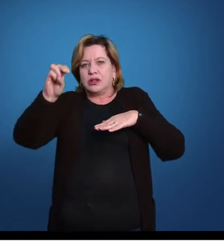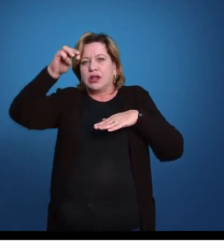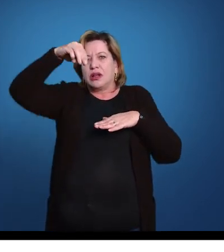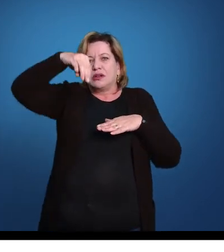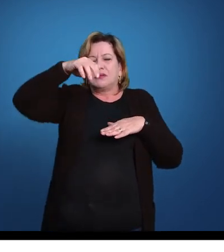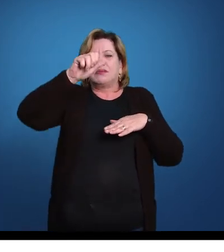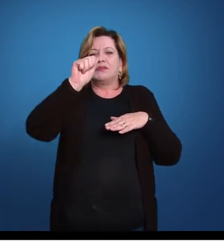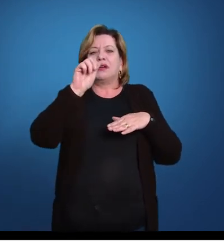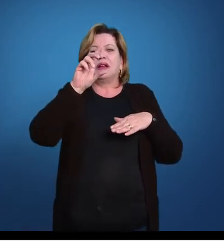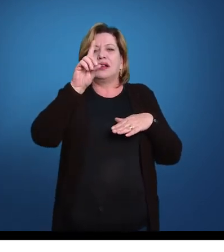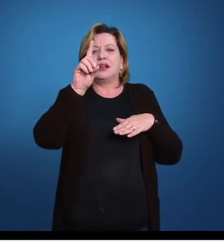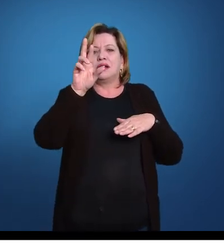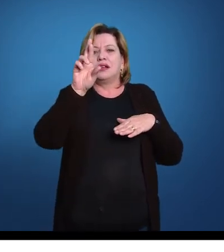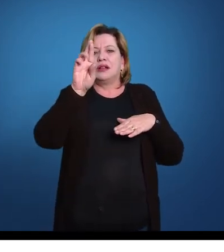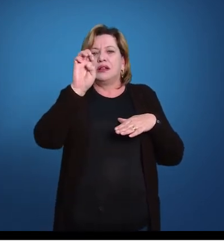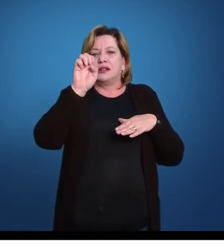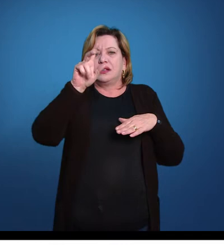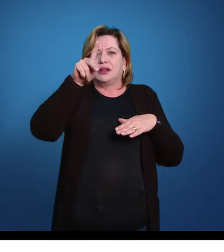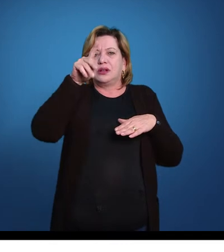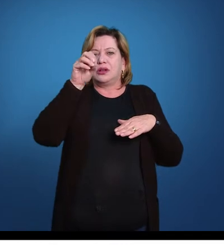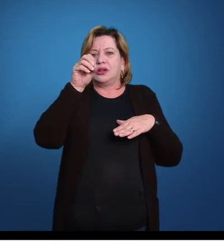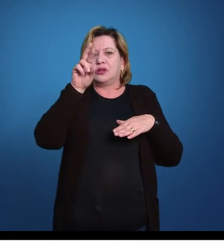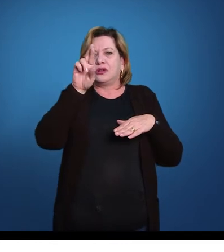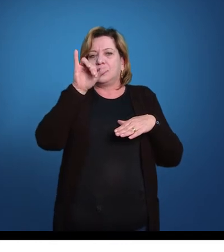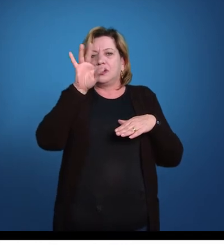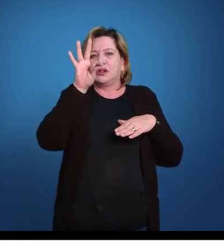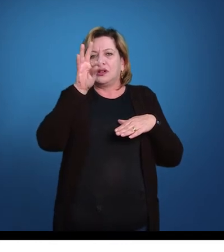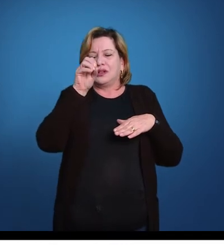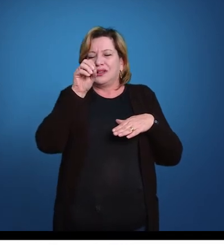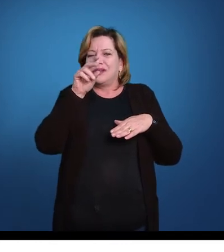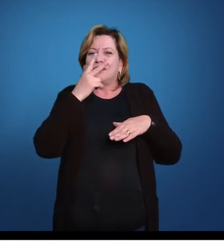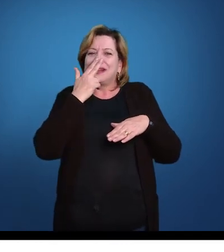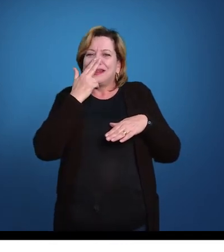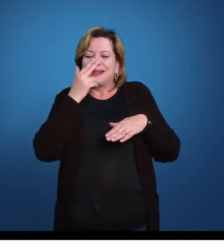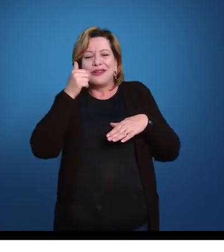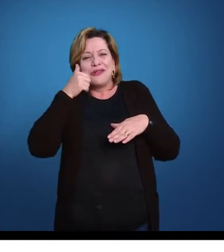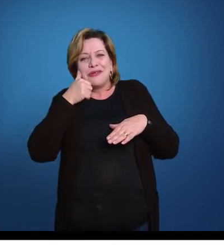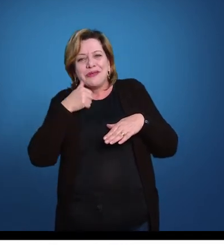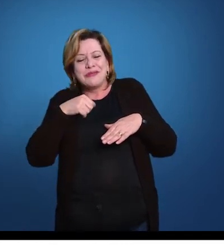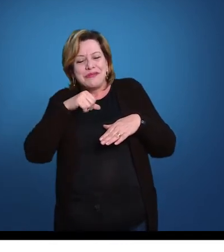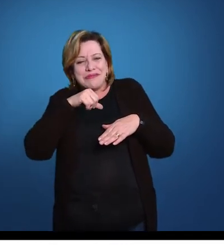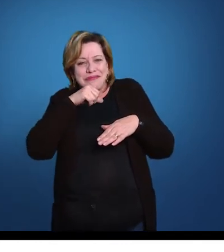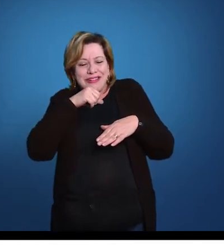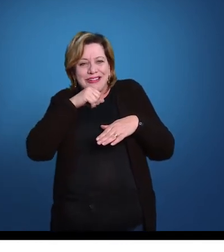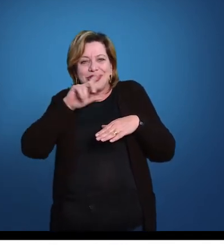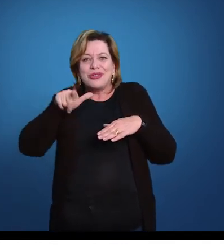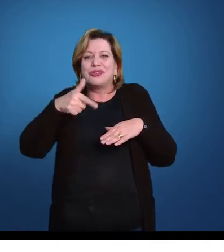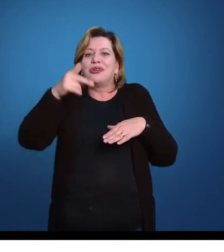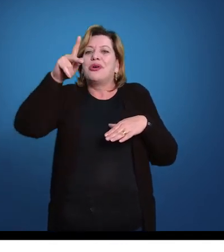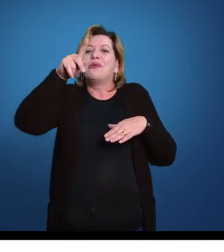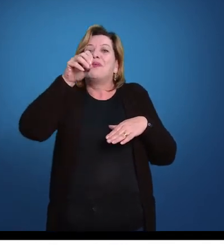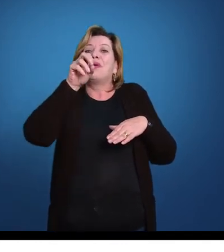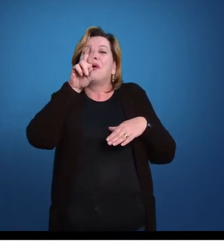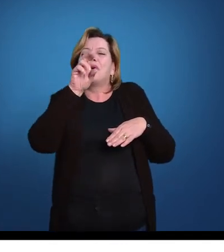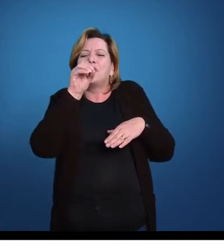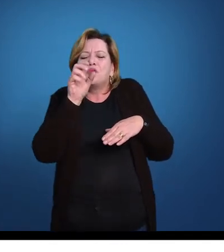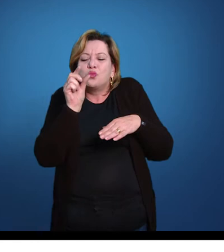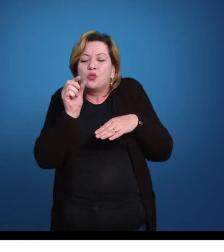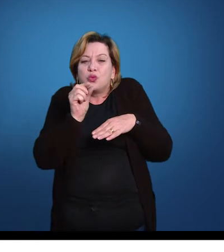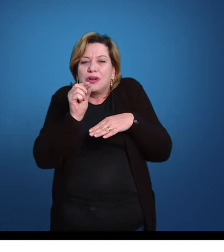madre de mãe, de alguma coisa importante, e porito de poro pequenininho, um porito, um poro pequenininho, então,